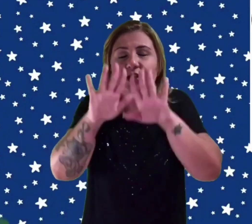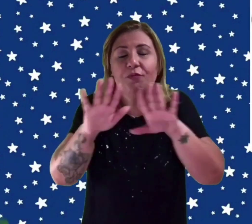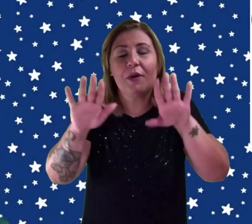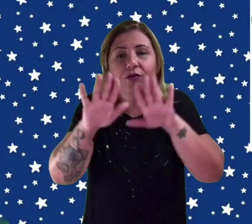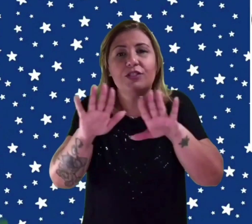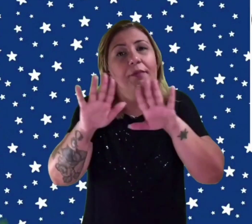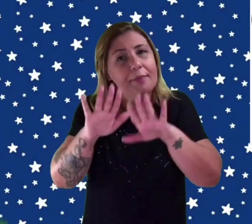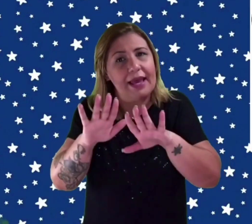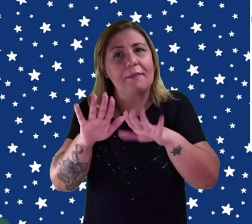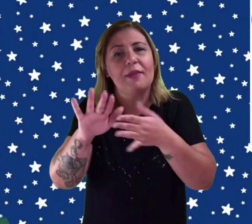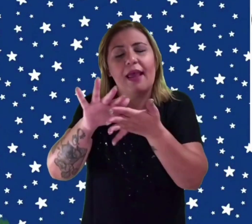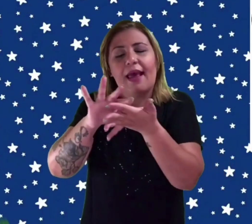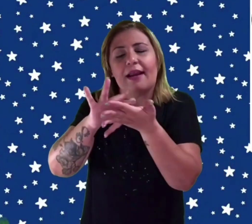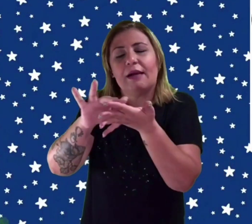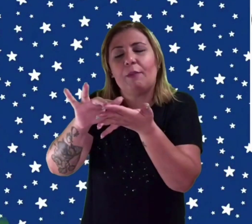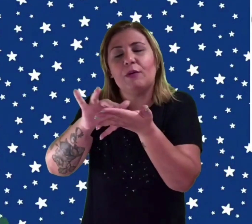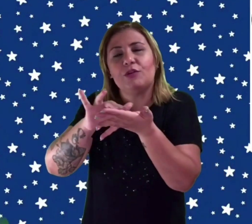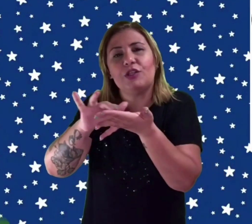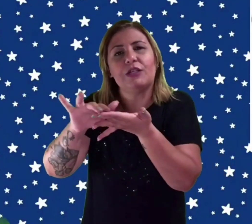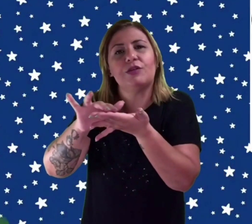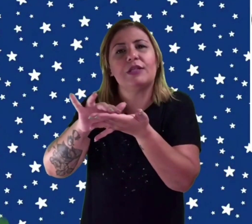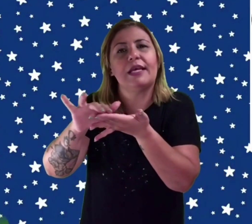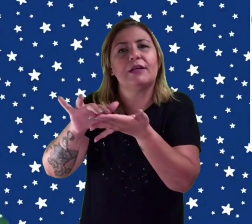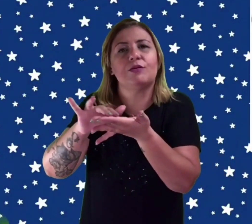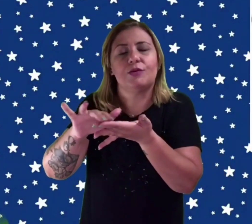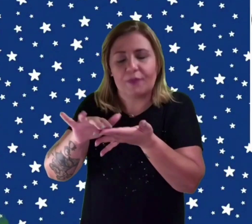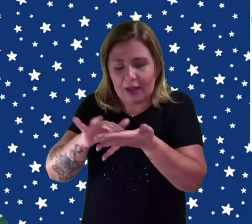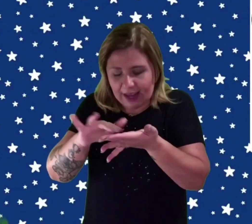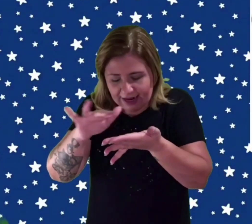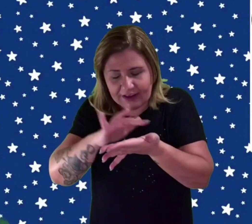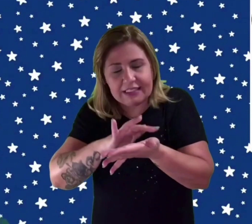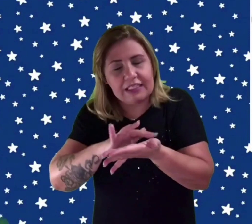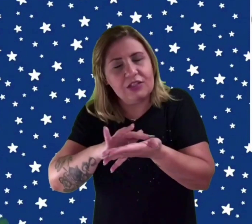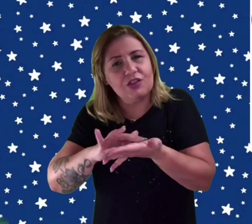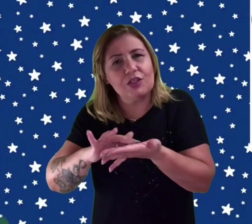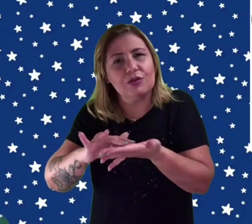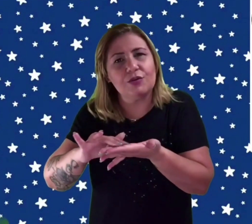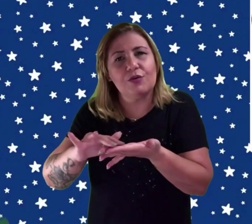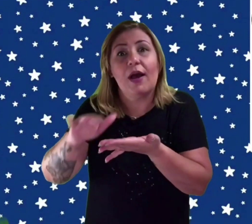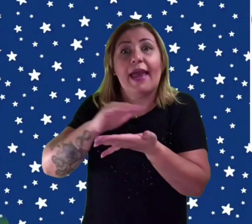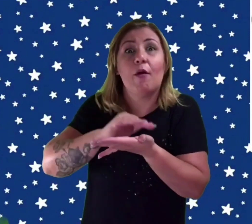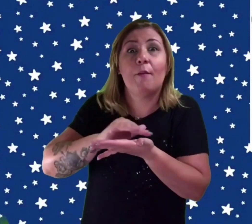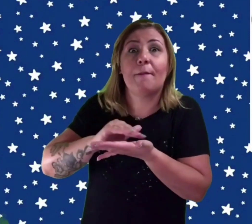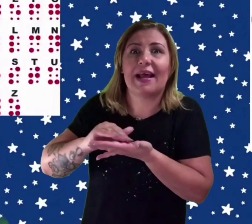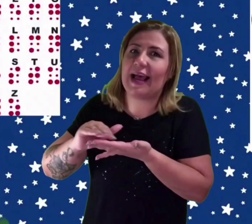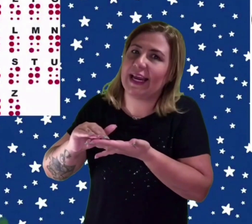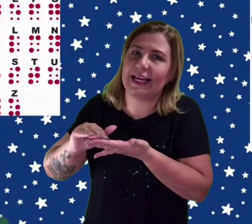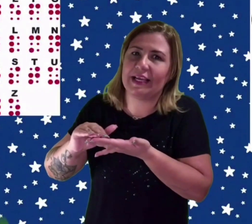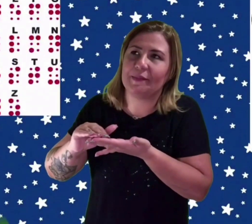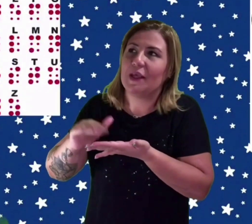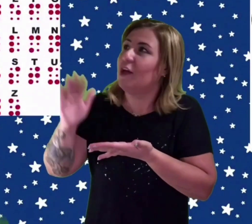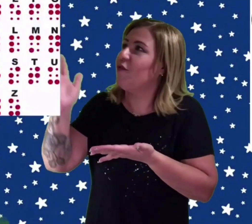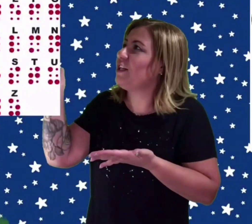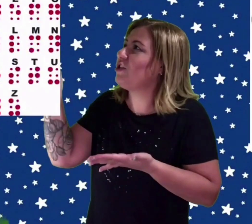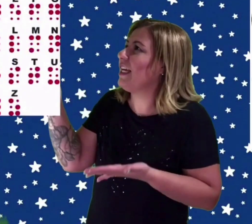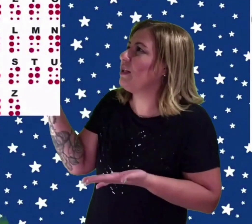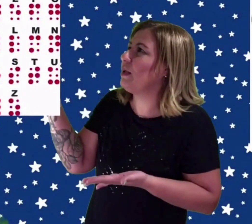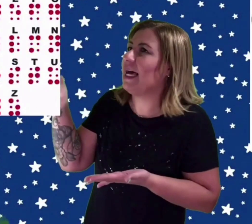as mãos também. Ela lê com a pontinha dos dedos. Ela vai sentindo. É o braile. Eu vou deixar aqui do